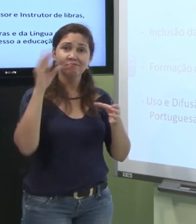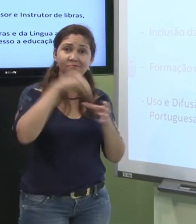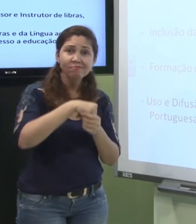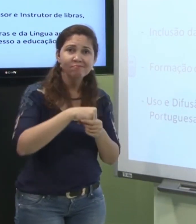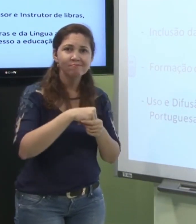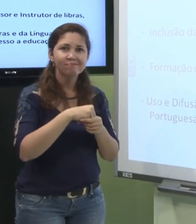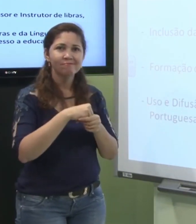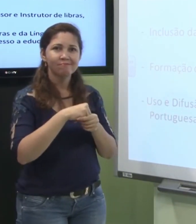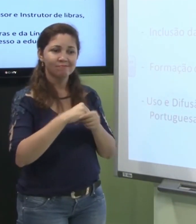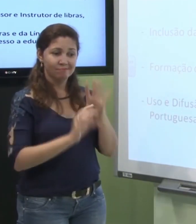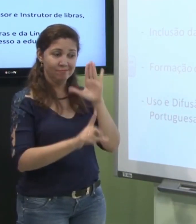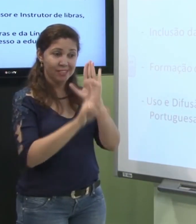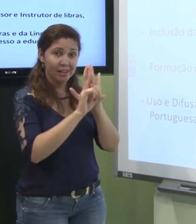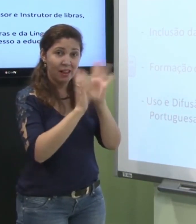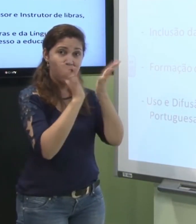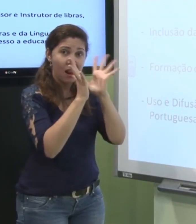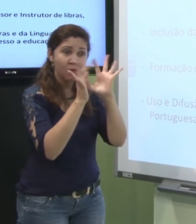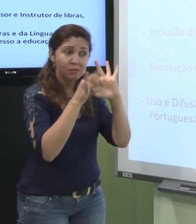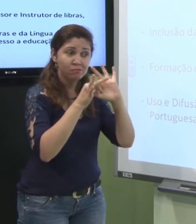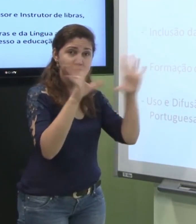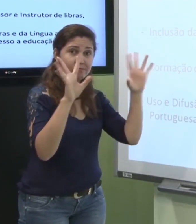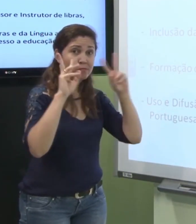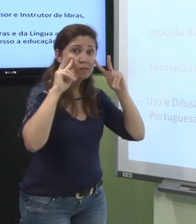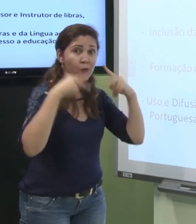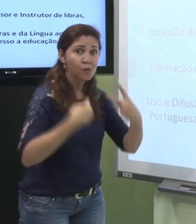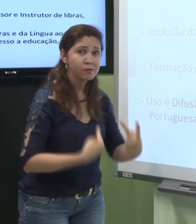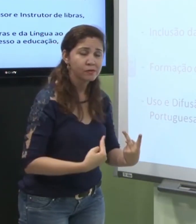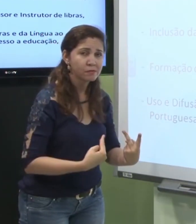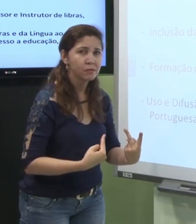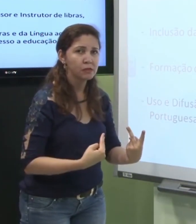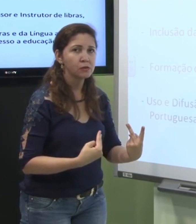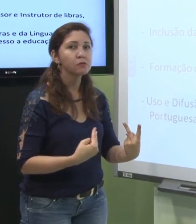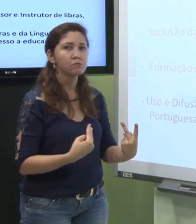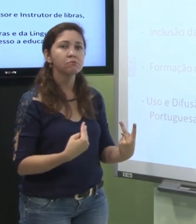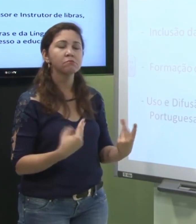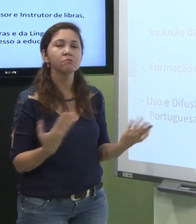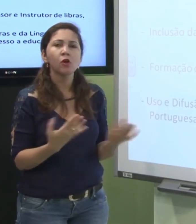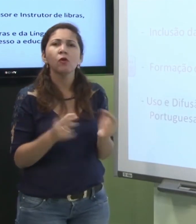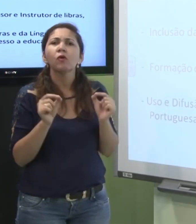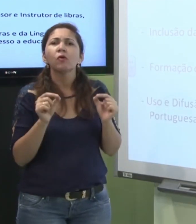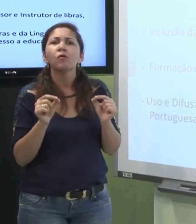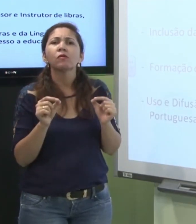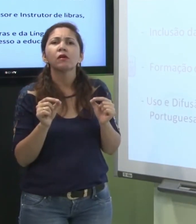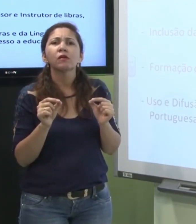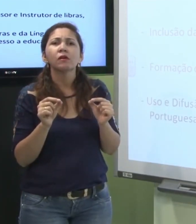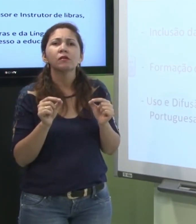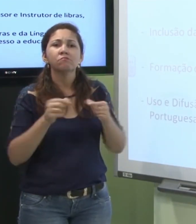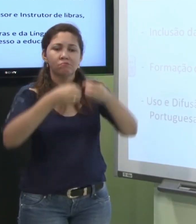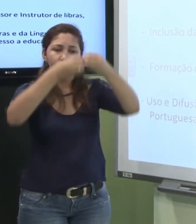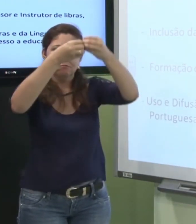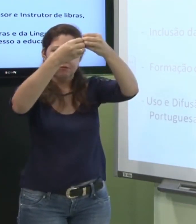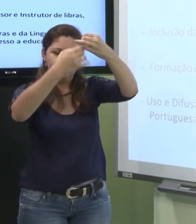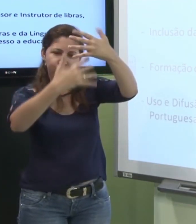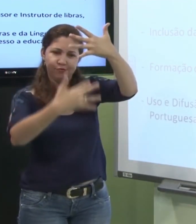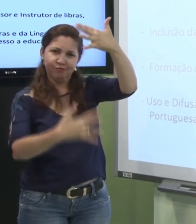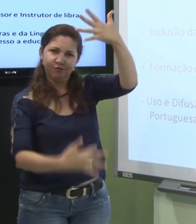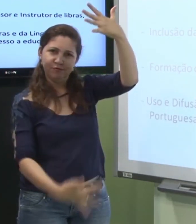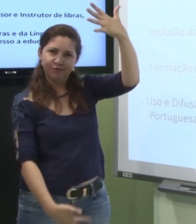falando sobre o reconhecimento da lei da língua de sinais como